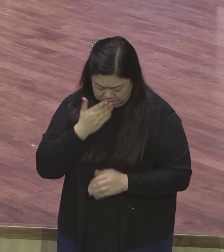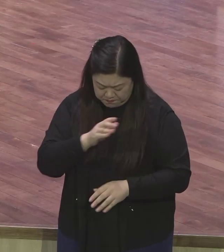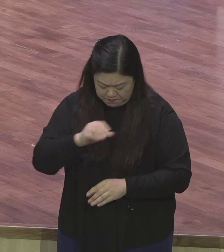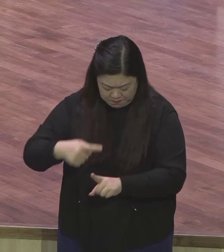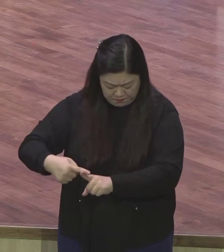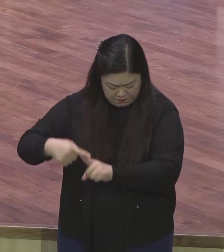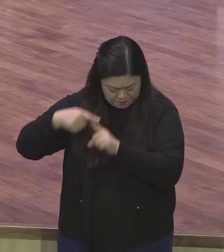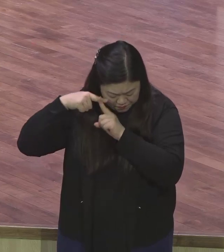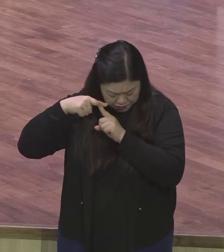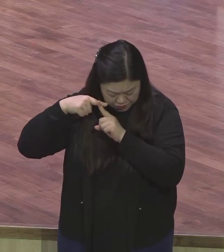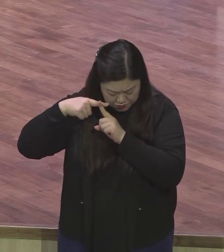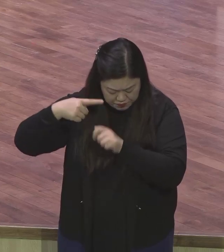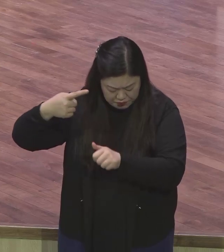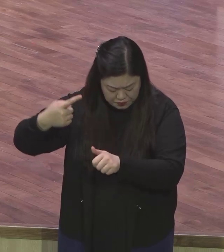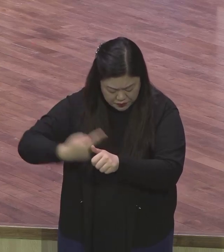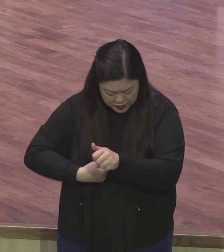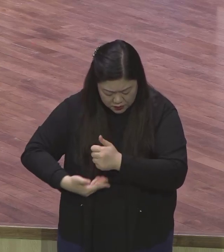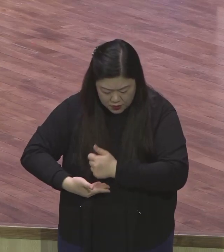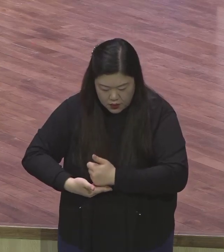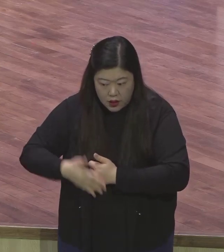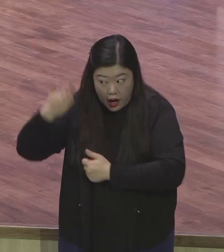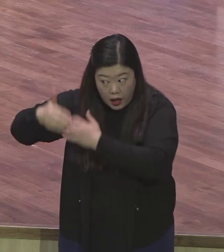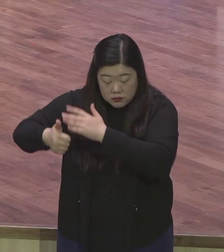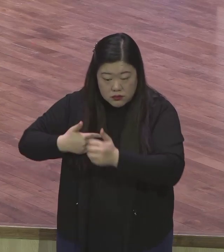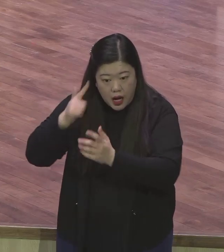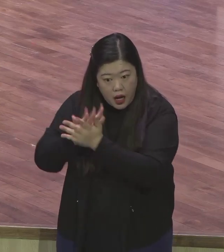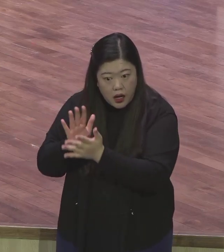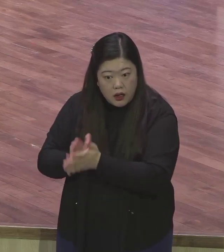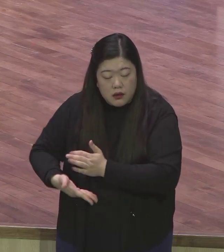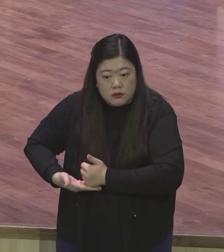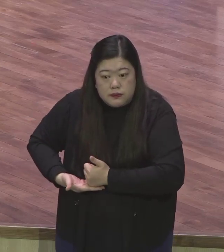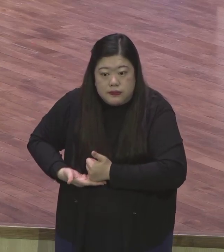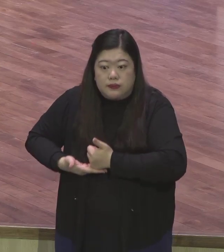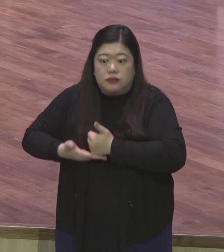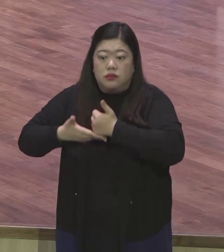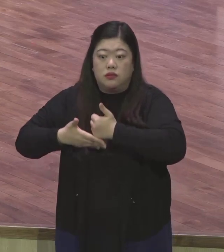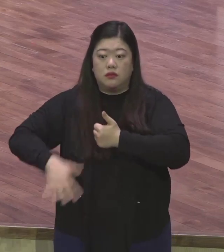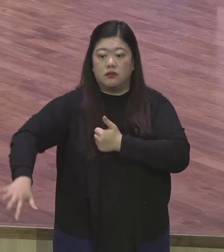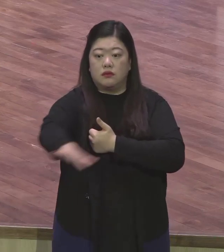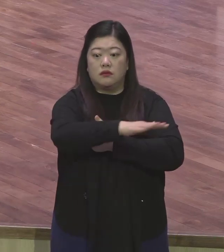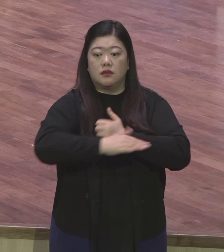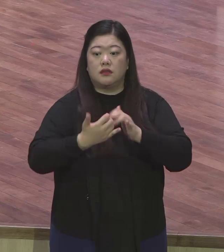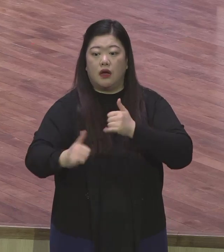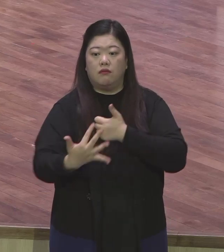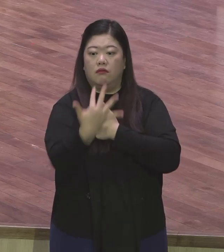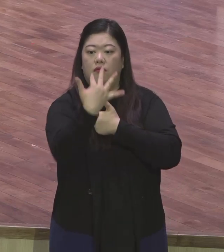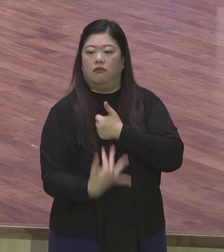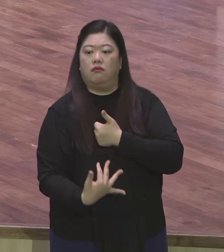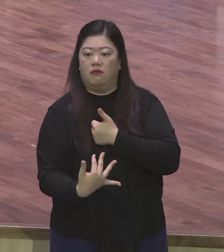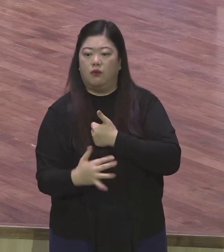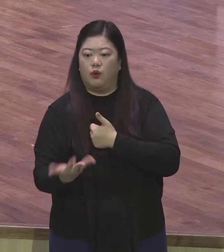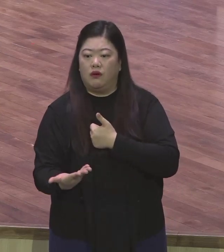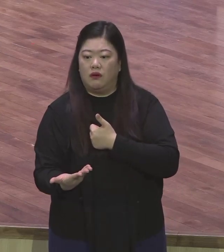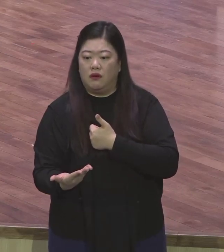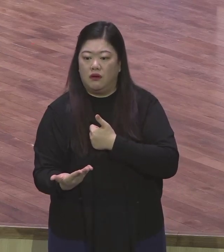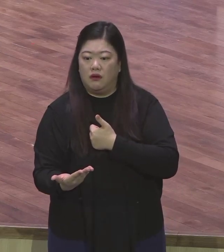예수님의 절대 순종 절대 헌신 절대 행복의 삶이 우리의 삶이 되길 바랍니다